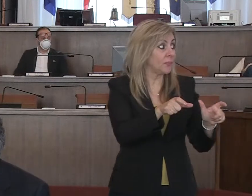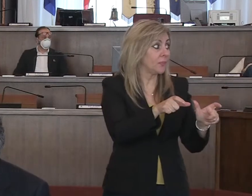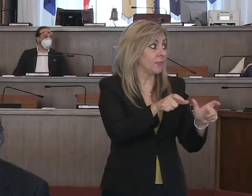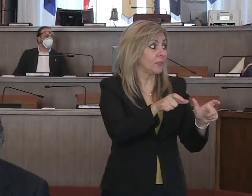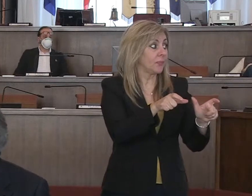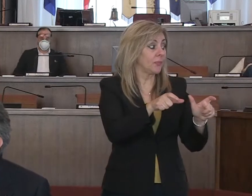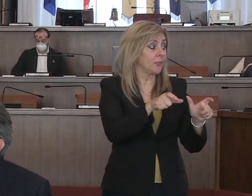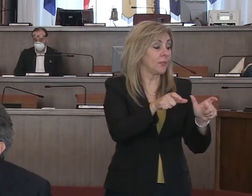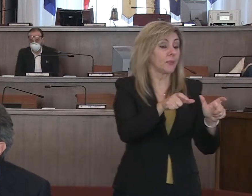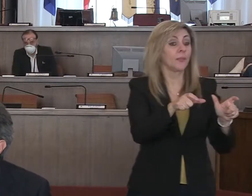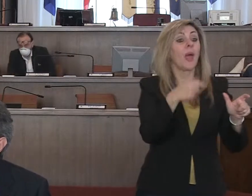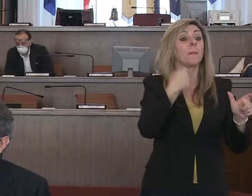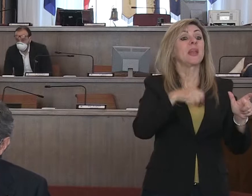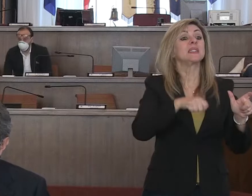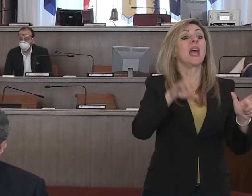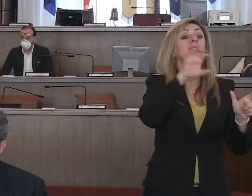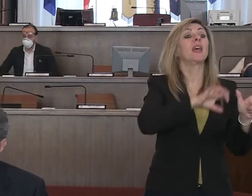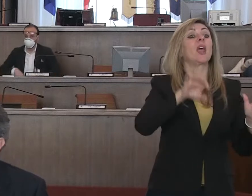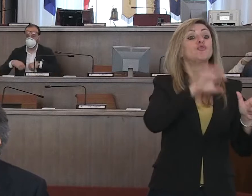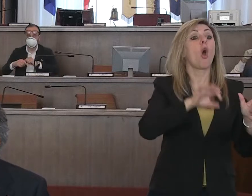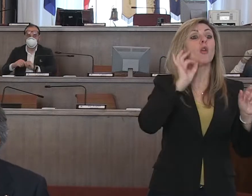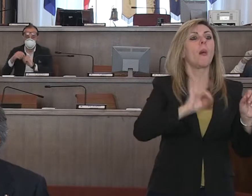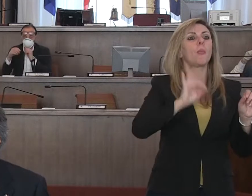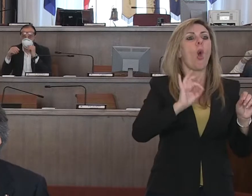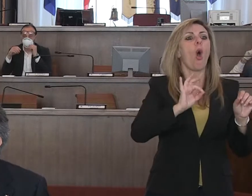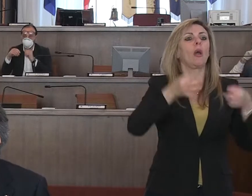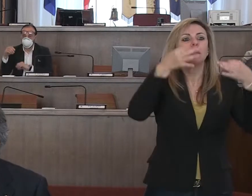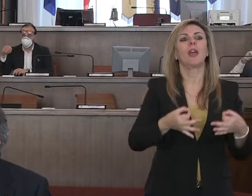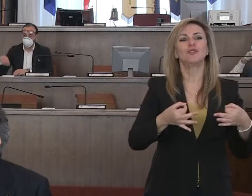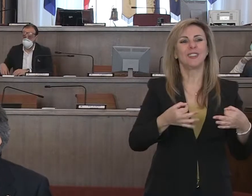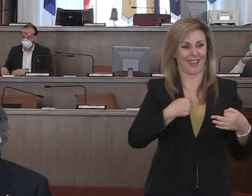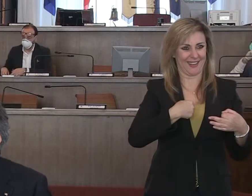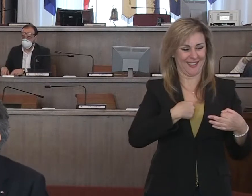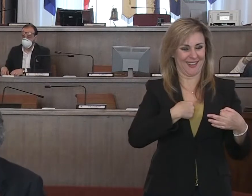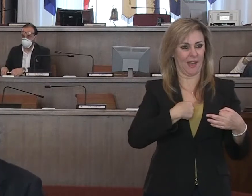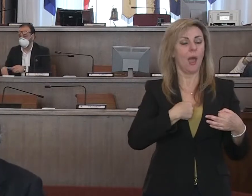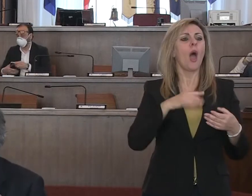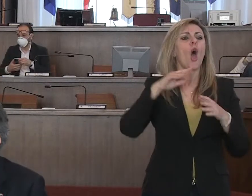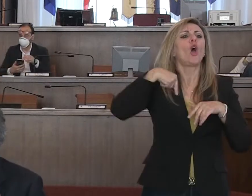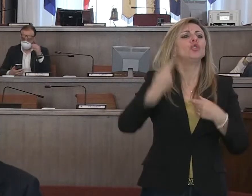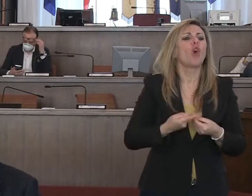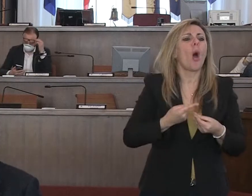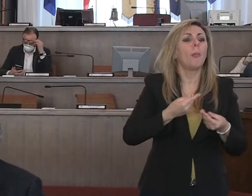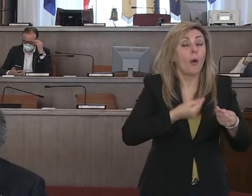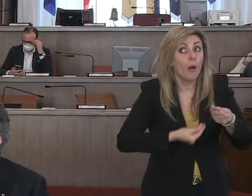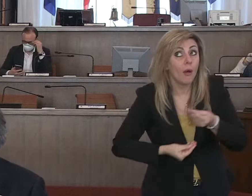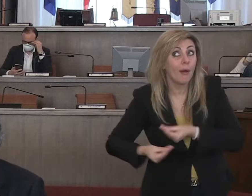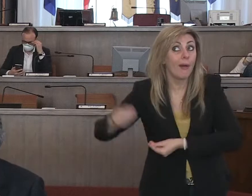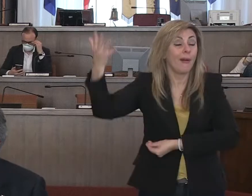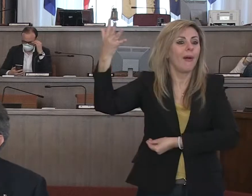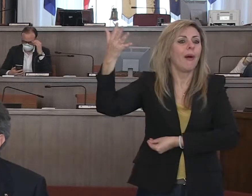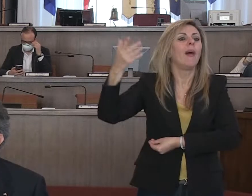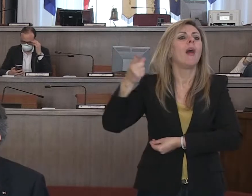Regione può adottare con una ordinanza, poi vengono applicate e fatte applicare ed